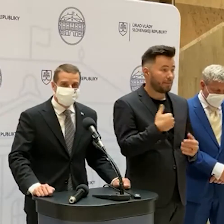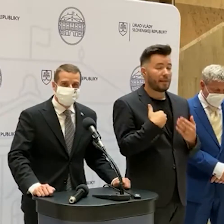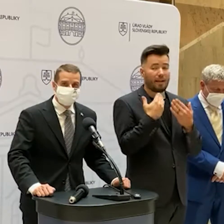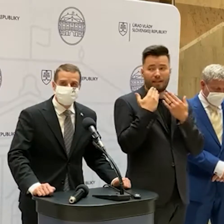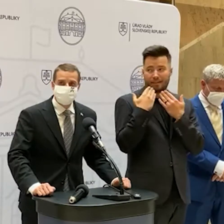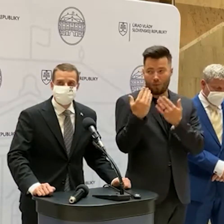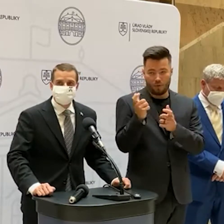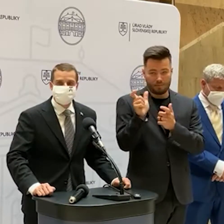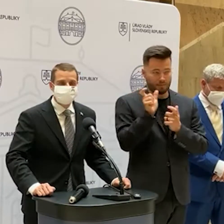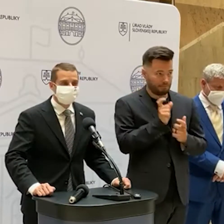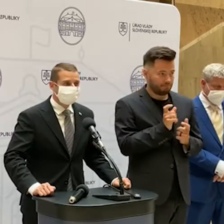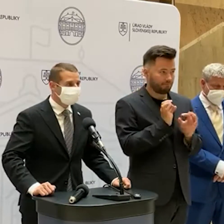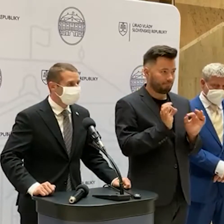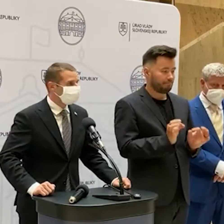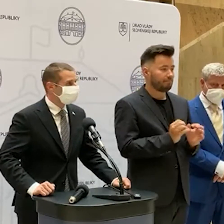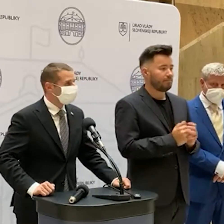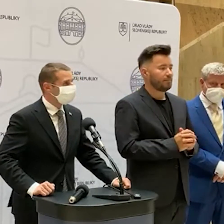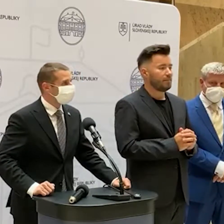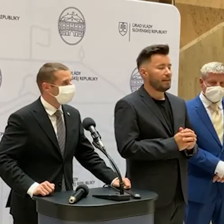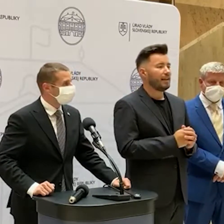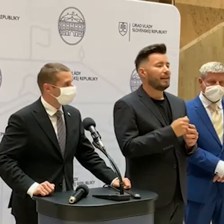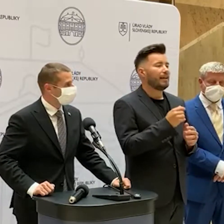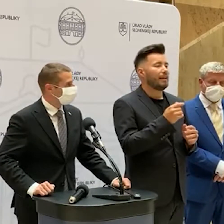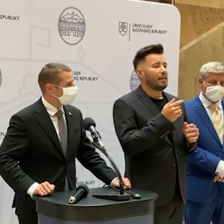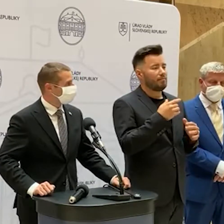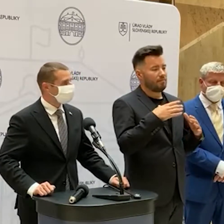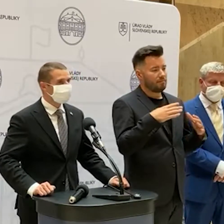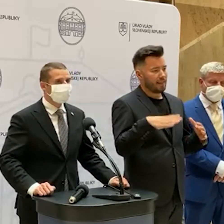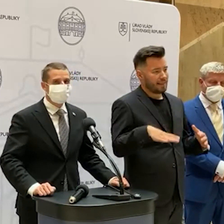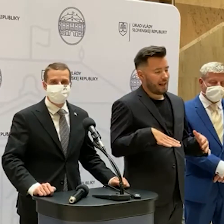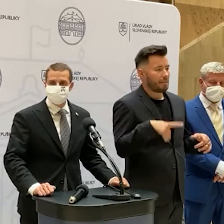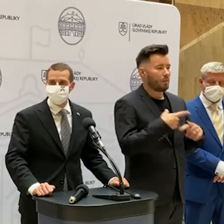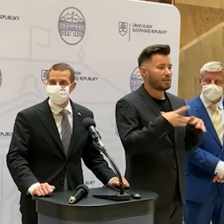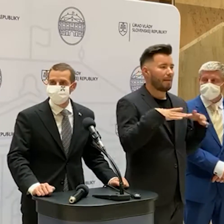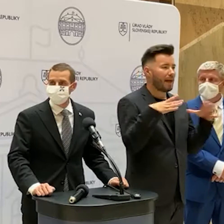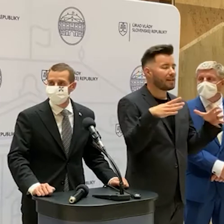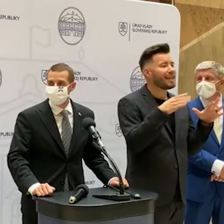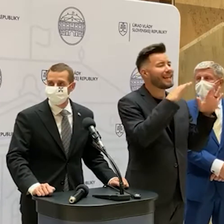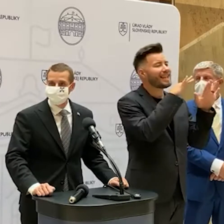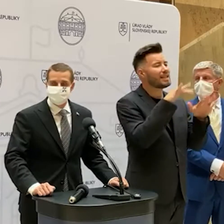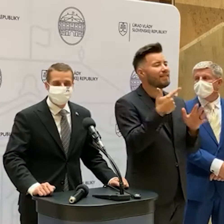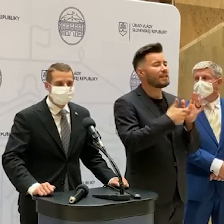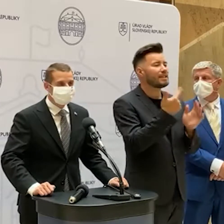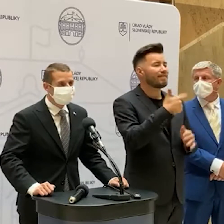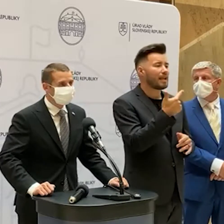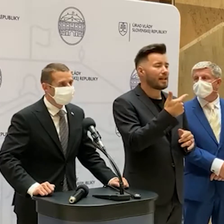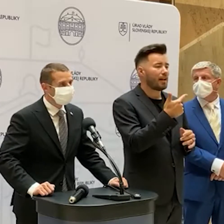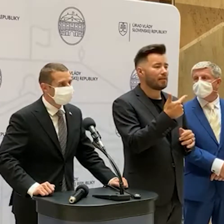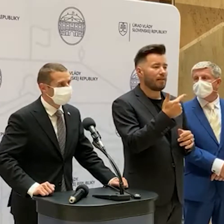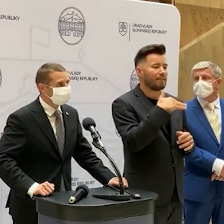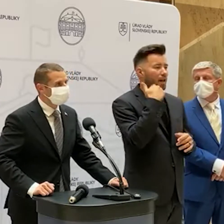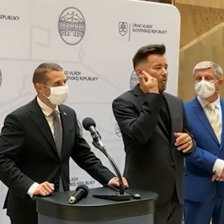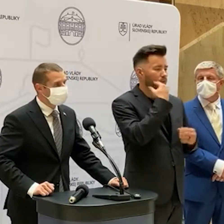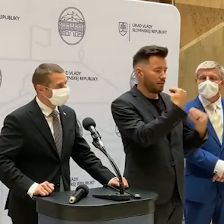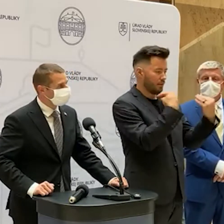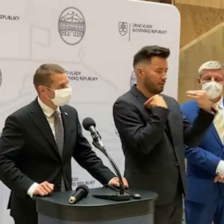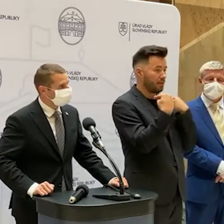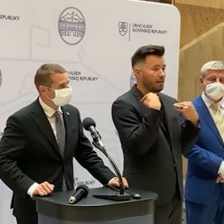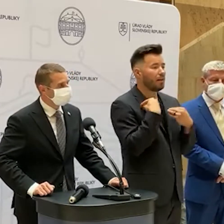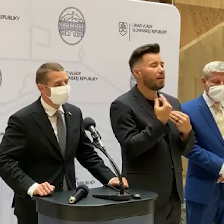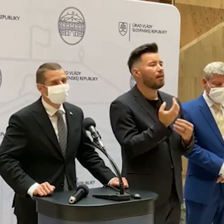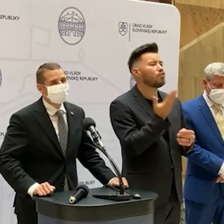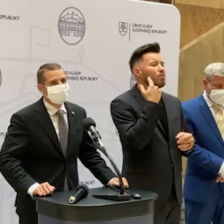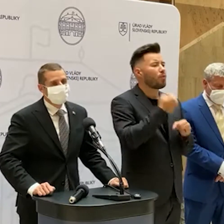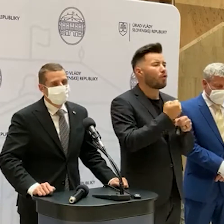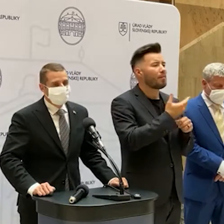Dámy a páni, na jeseň 2020 sa nás mnohí pýtali, čo ste robili v lete. Že vás to zastihlo nepripravených, to, čo sa